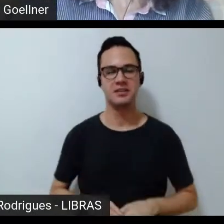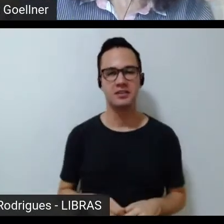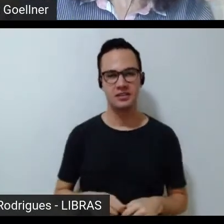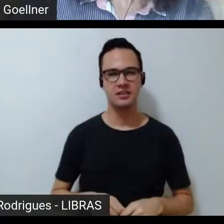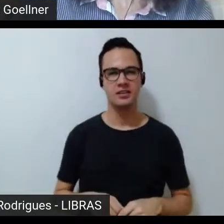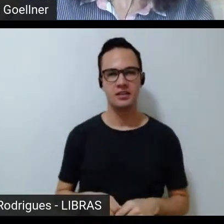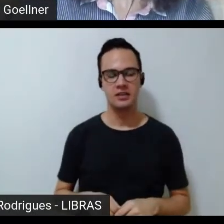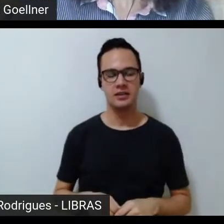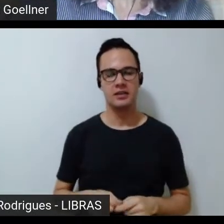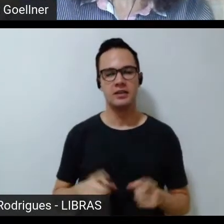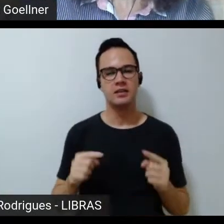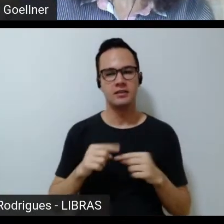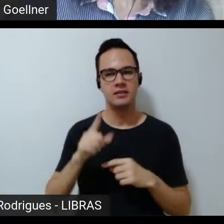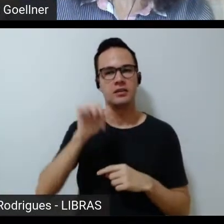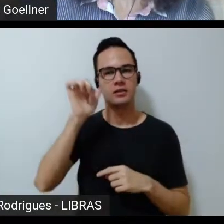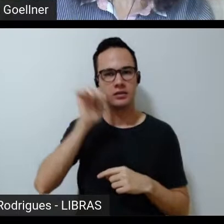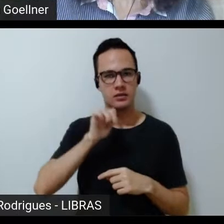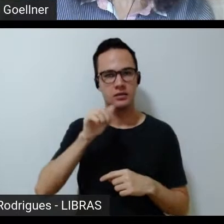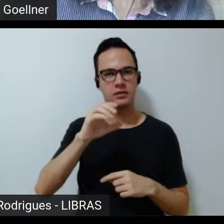sobre as mulheres